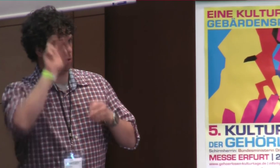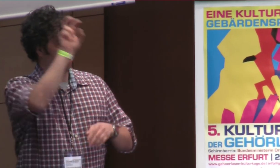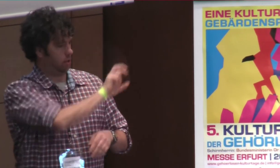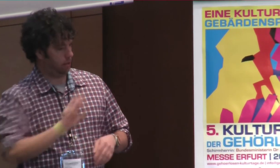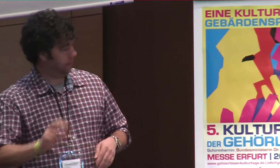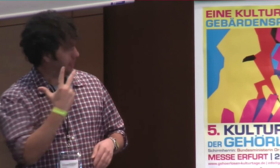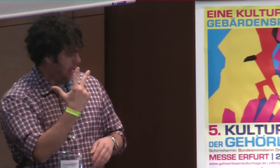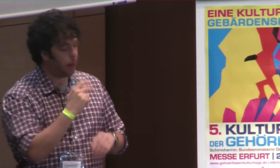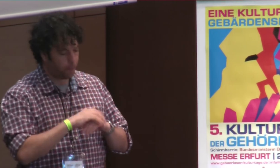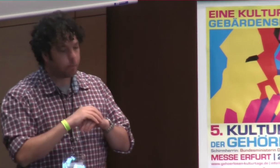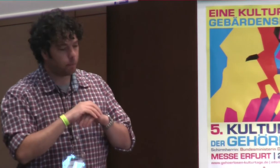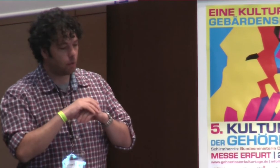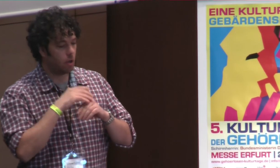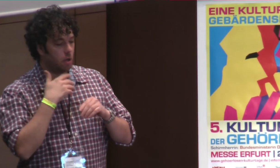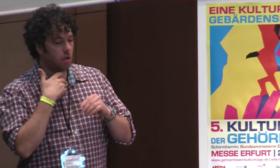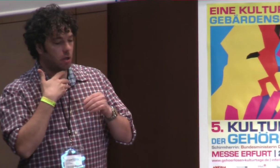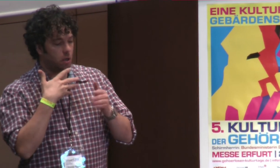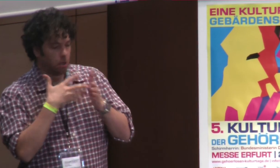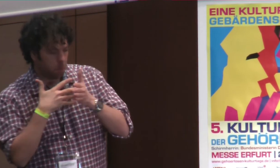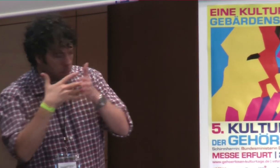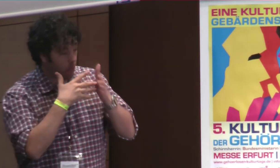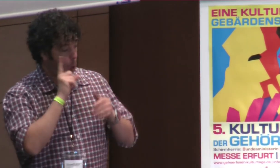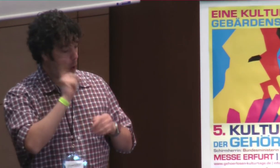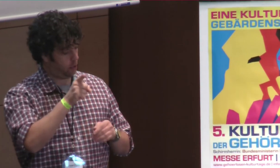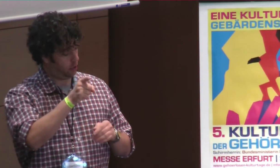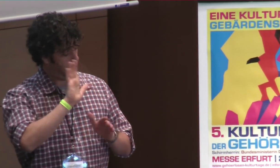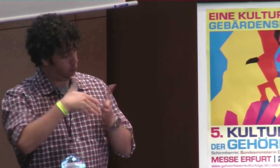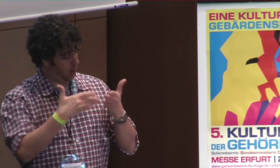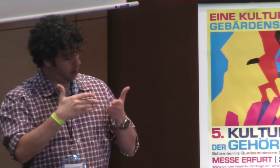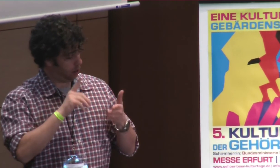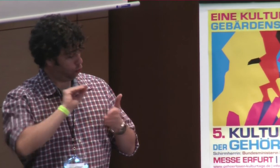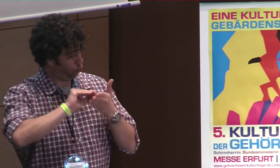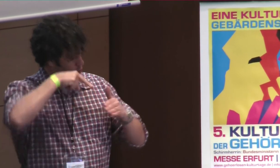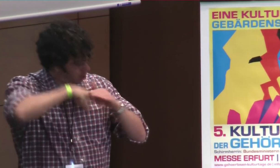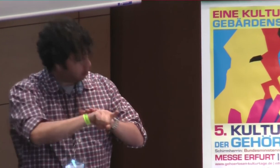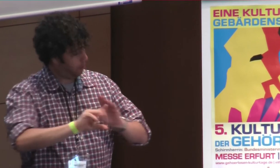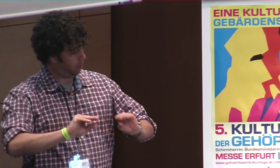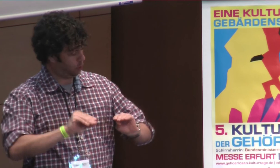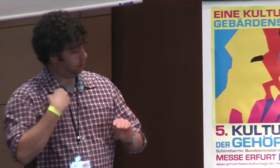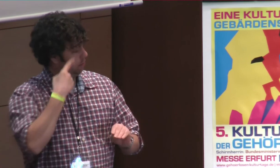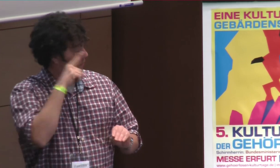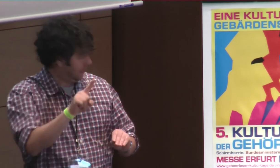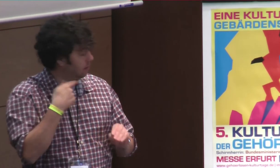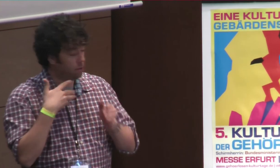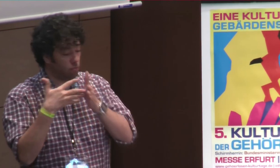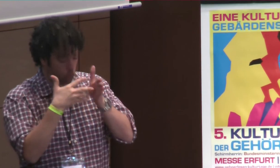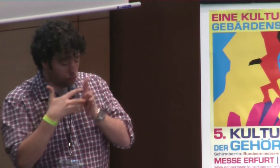Wir haben in Hallen-Pfalz zwei verschiedene Unterlösen-Schulen und ich habe mit meiner Hintersetzung noch mal geguckt, wie sieht es denn aus,